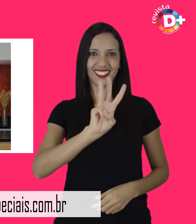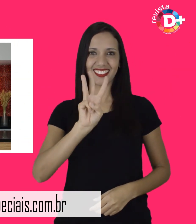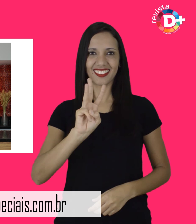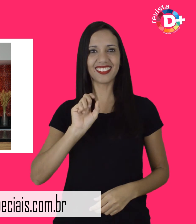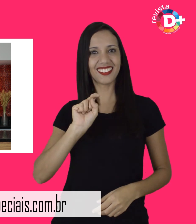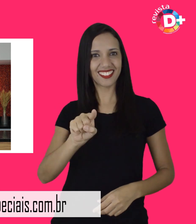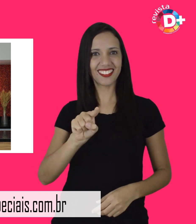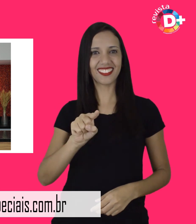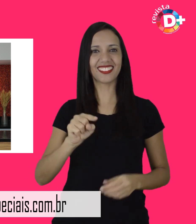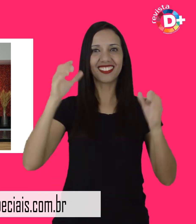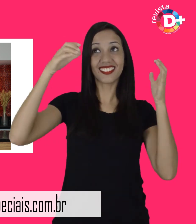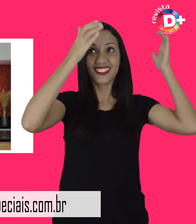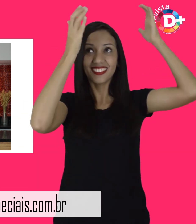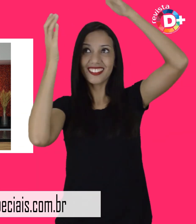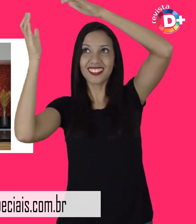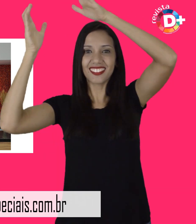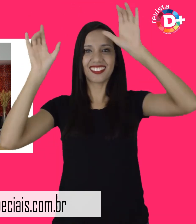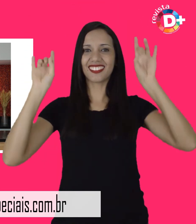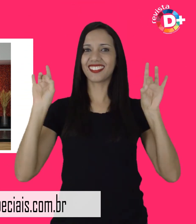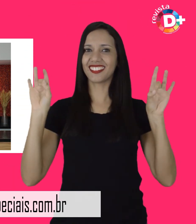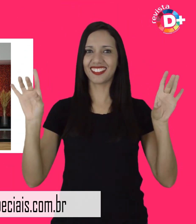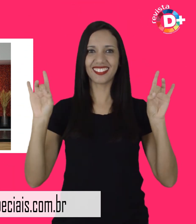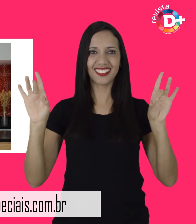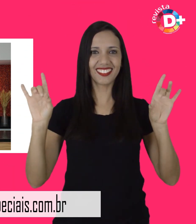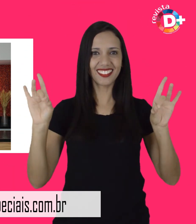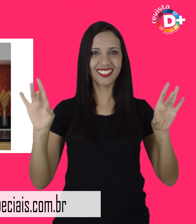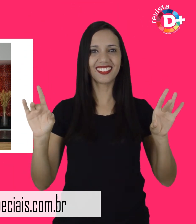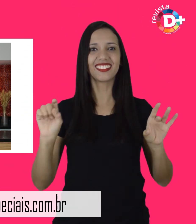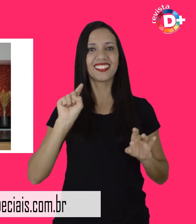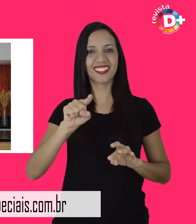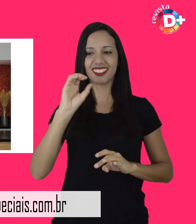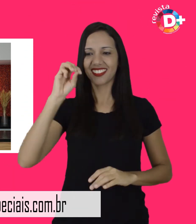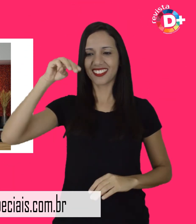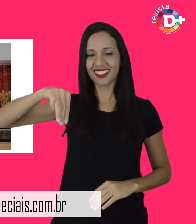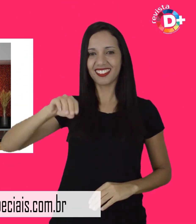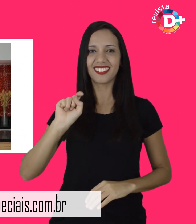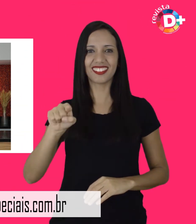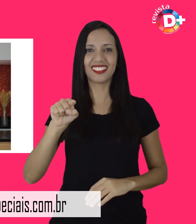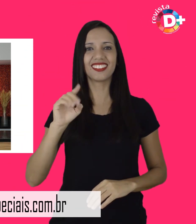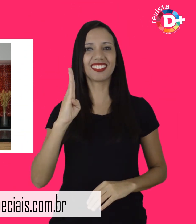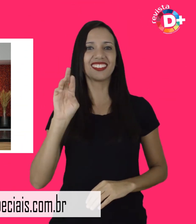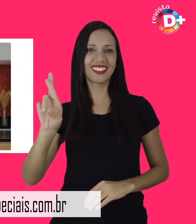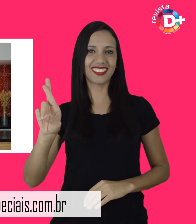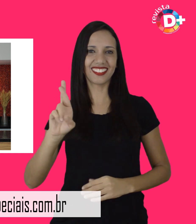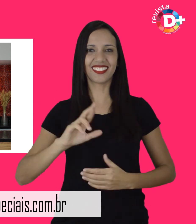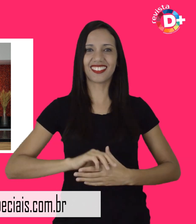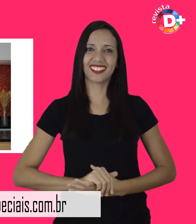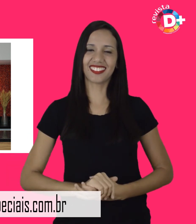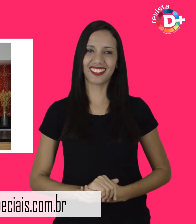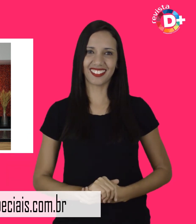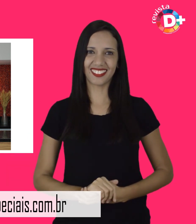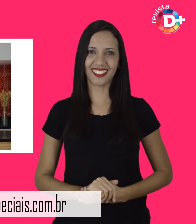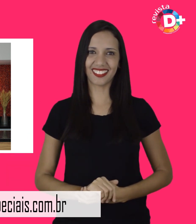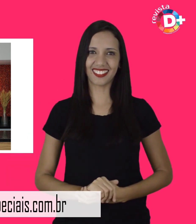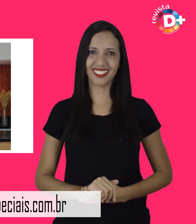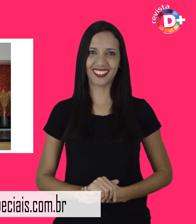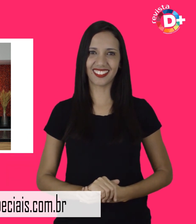www.chefesespeciais.com.br www